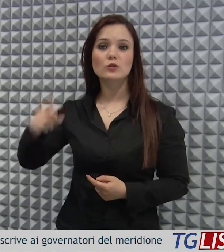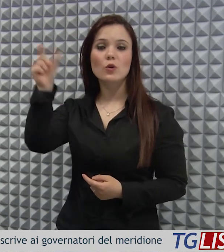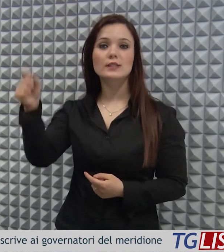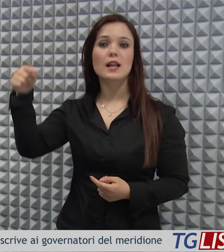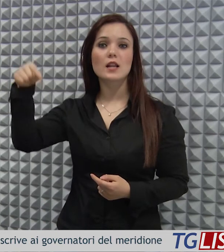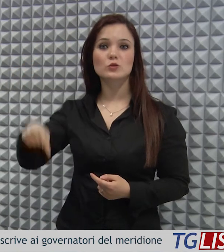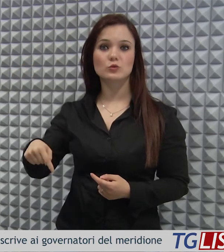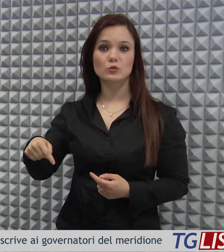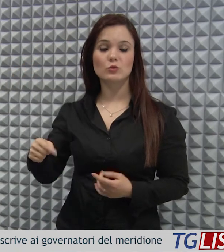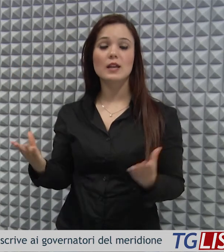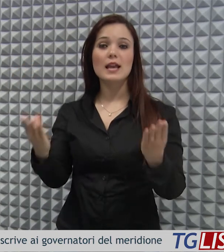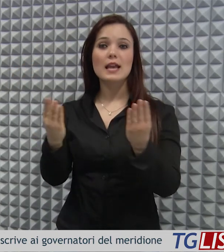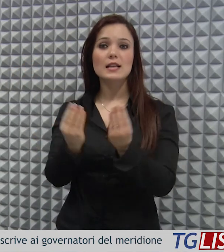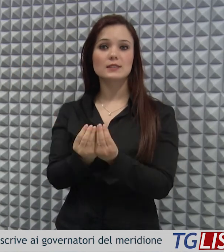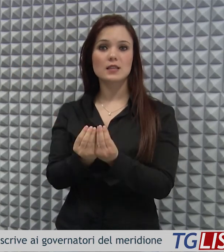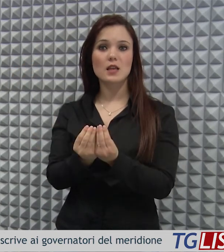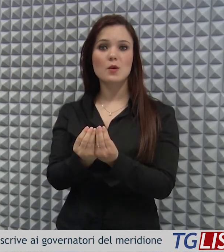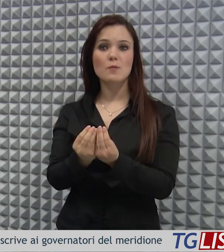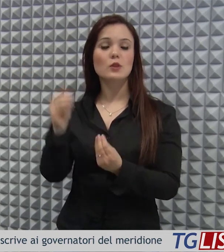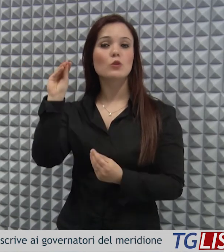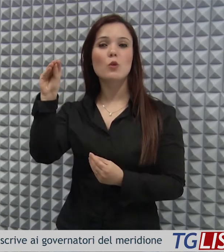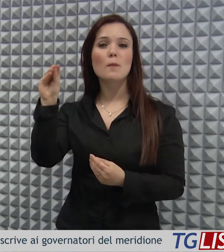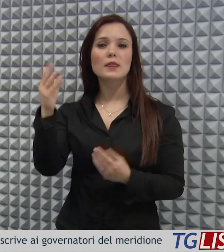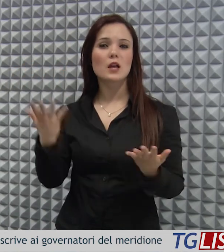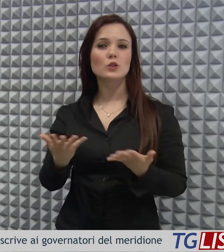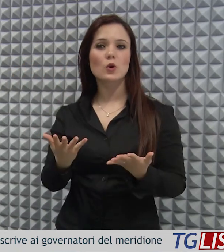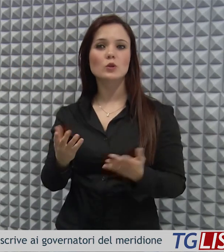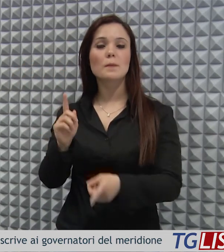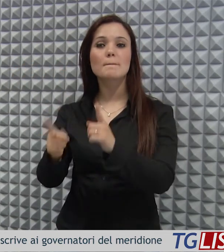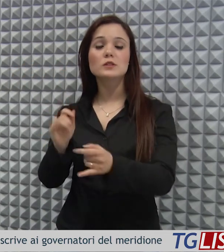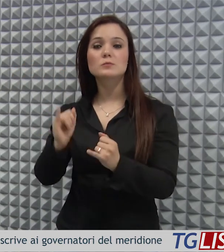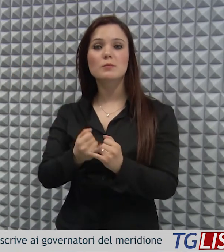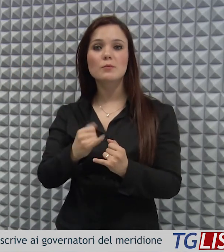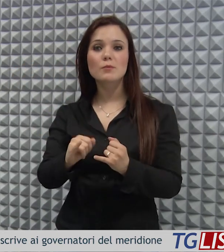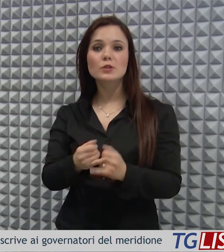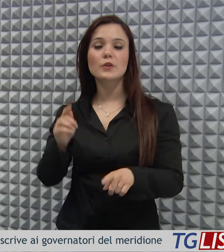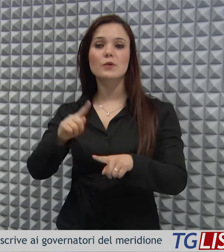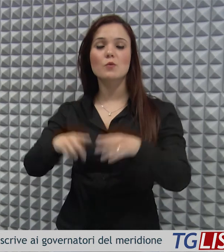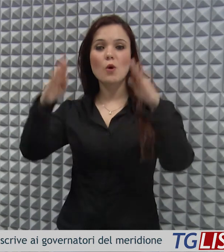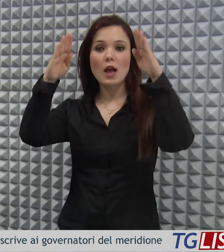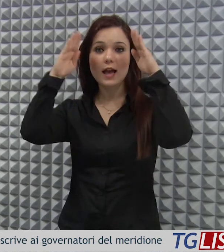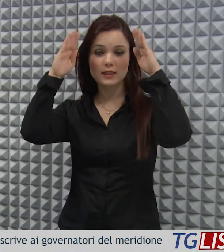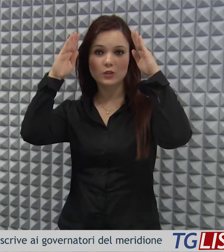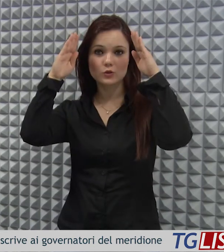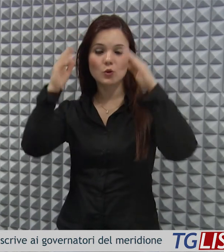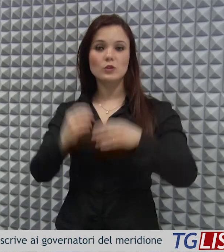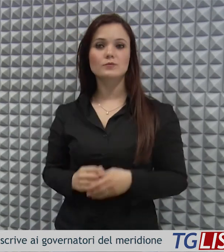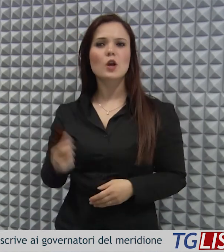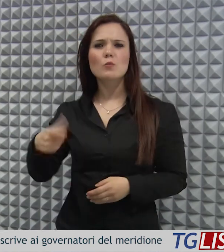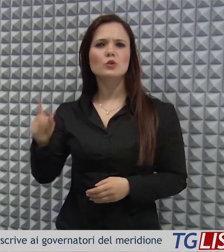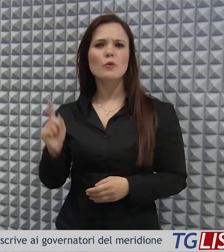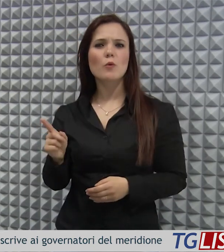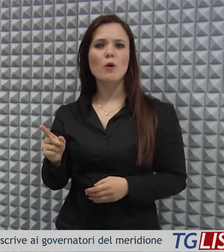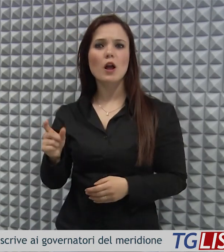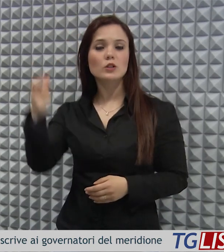governatori del Mezzogiorno, con una voce sola, richiedano politiche specifiche e rivendichino